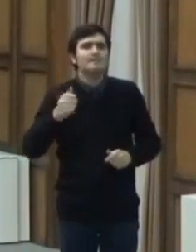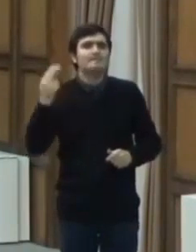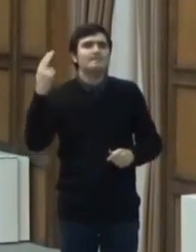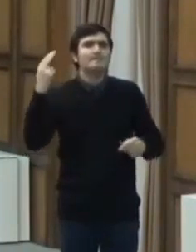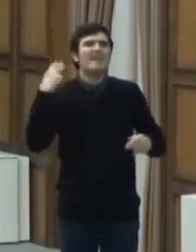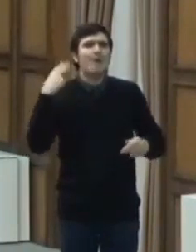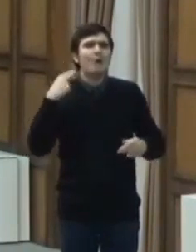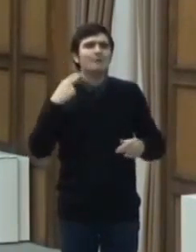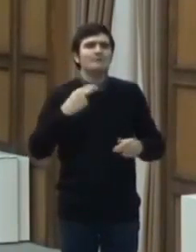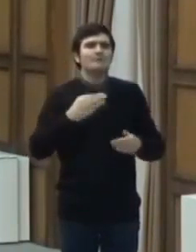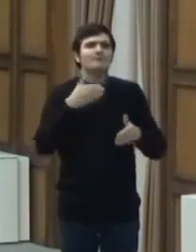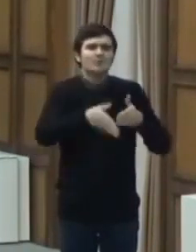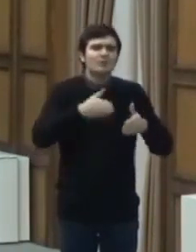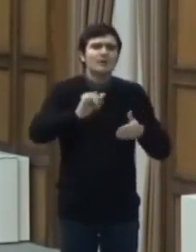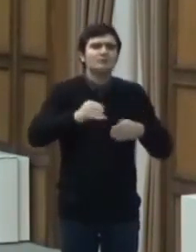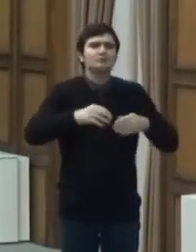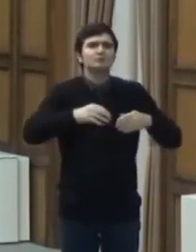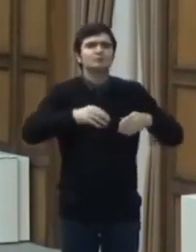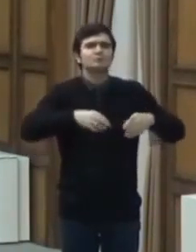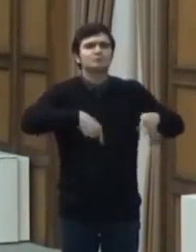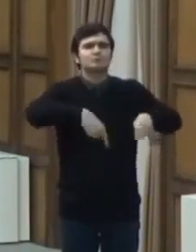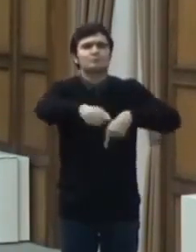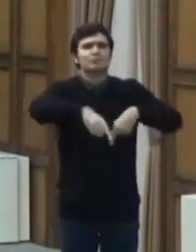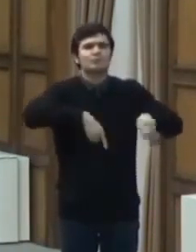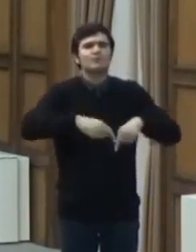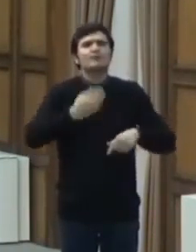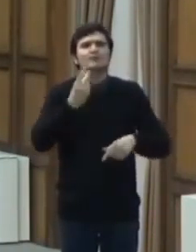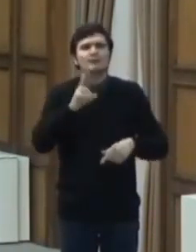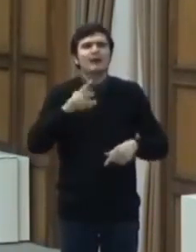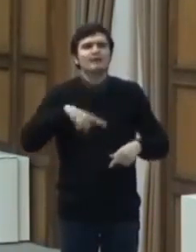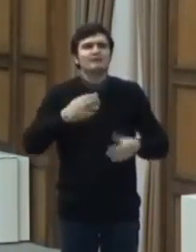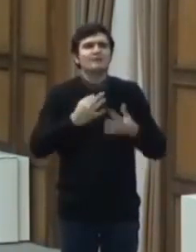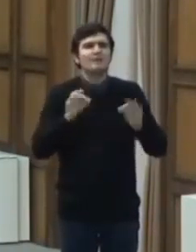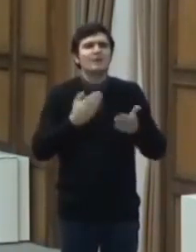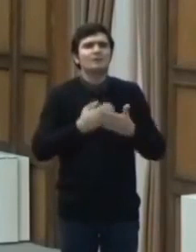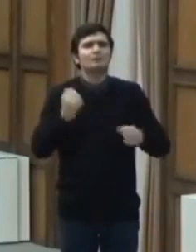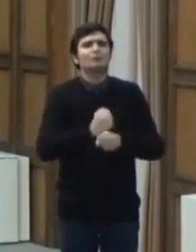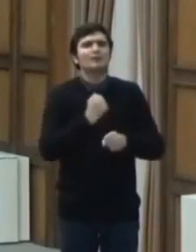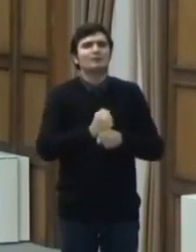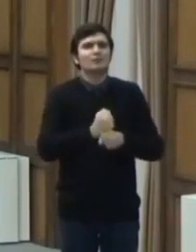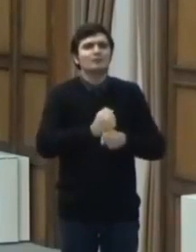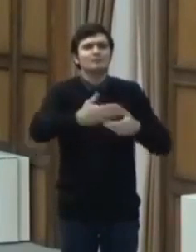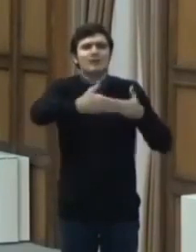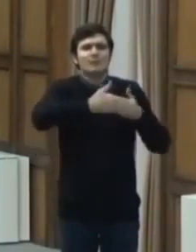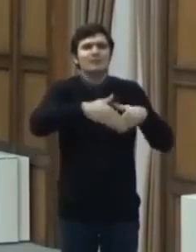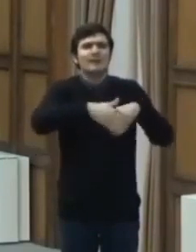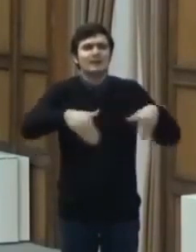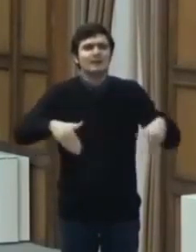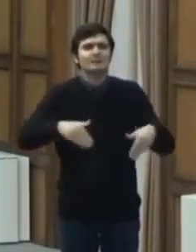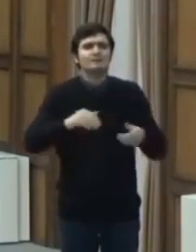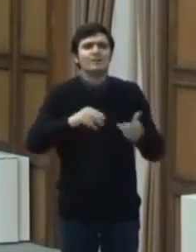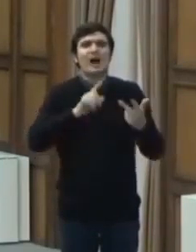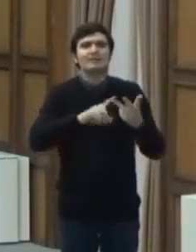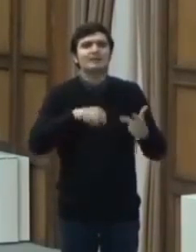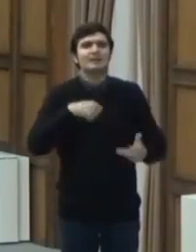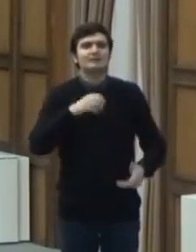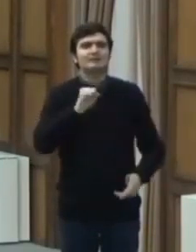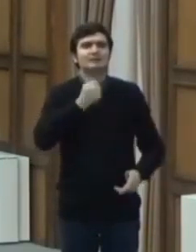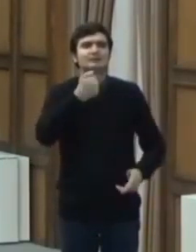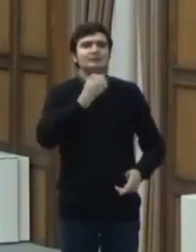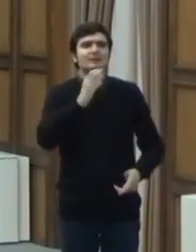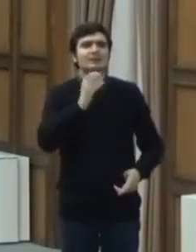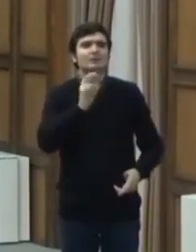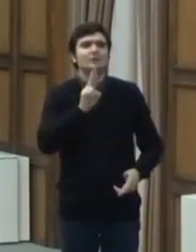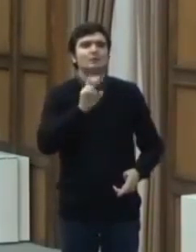excepția circulației lucrătorilor transfrontalier pe cale rutiera. 3. Săcuien, județul Bihor, cu excepția